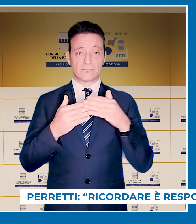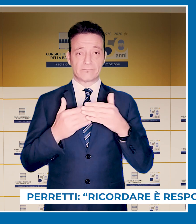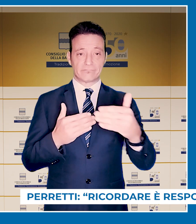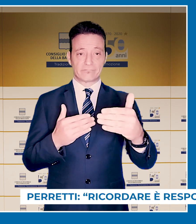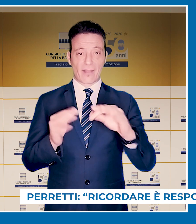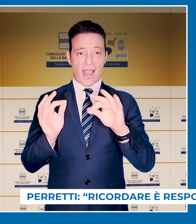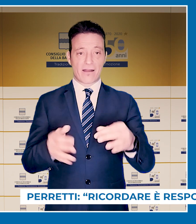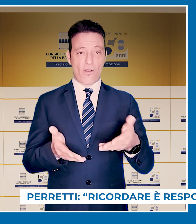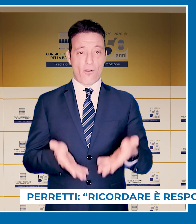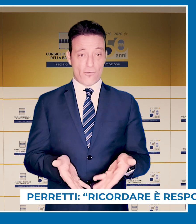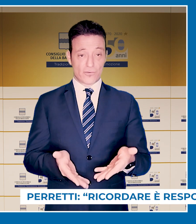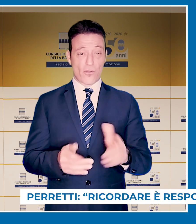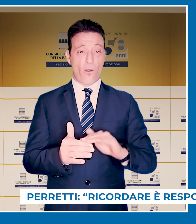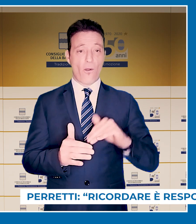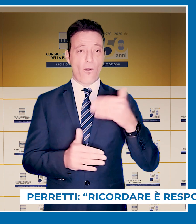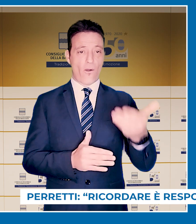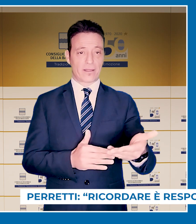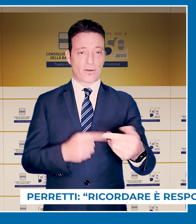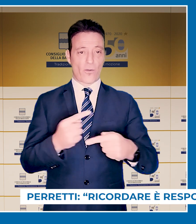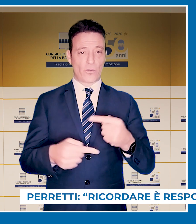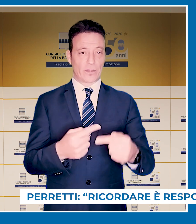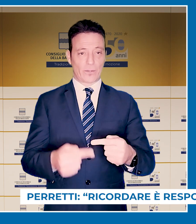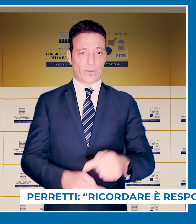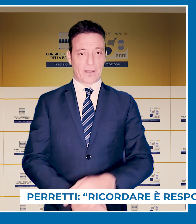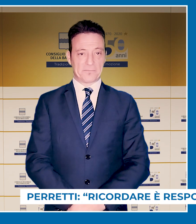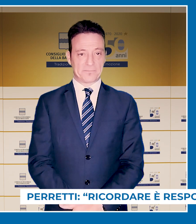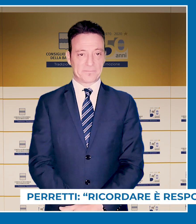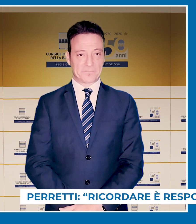un mino che arriva ad oggi e continua oltre.